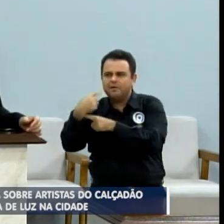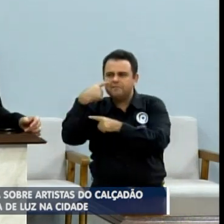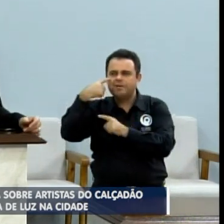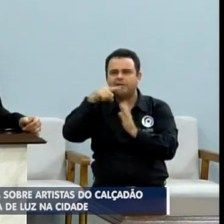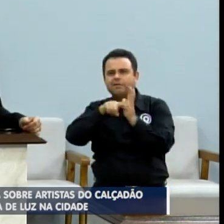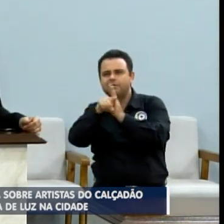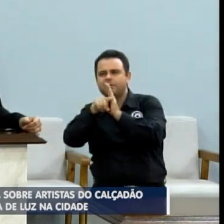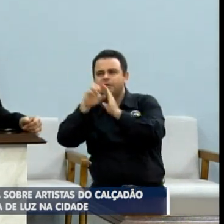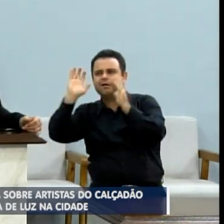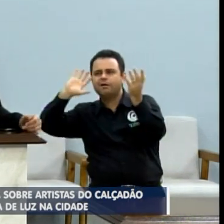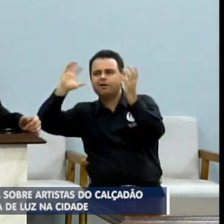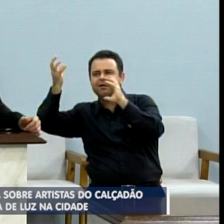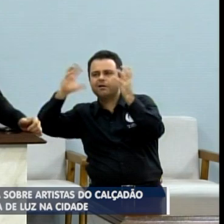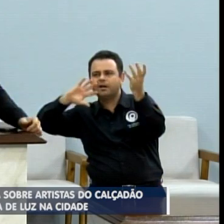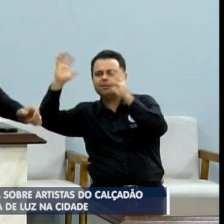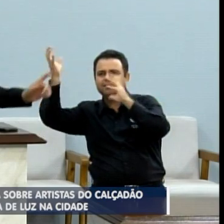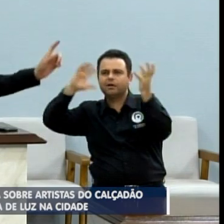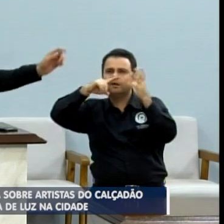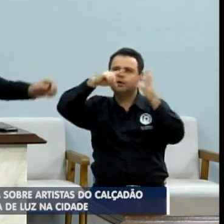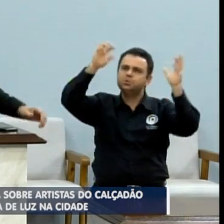se vai vir tempestade?